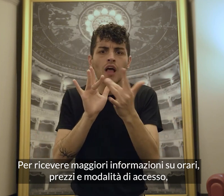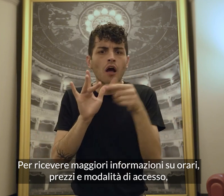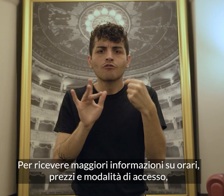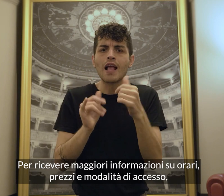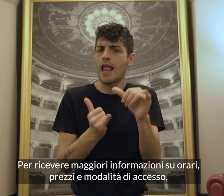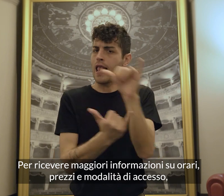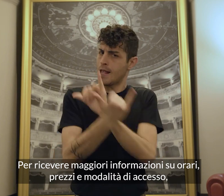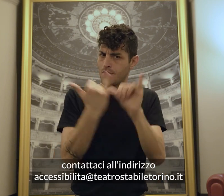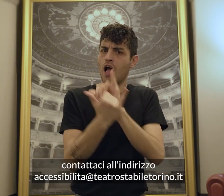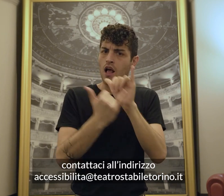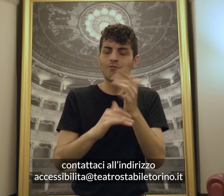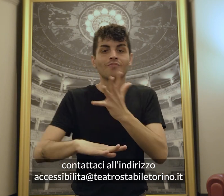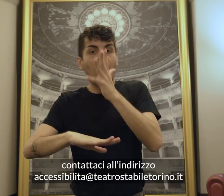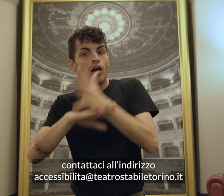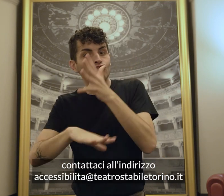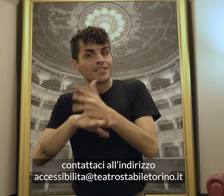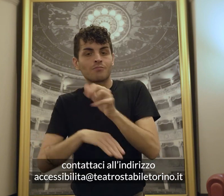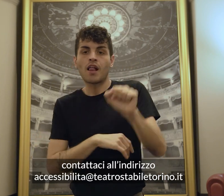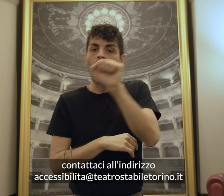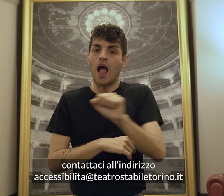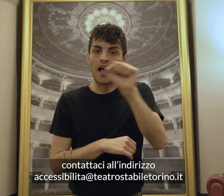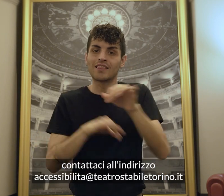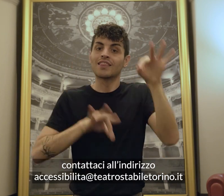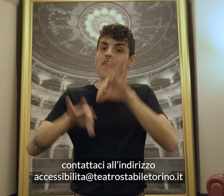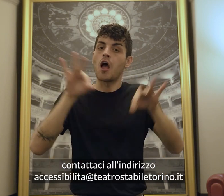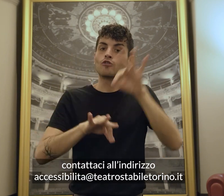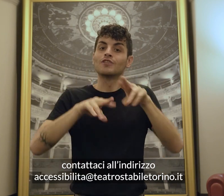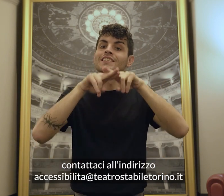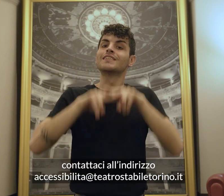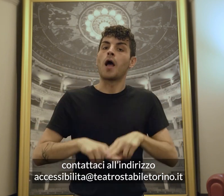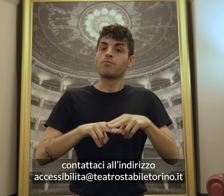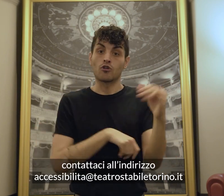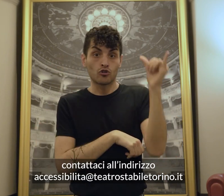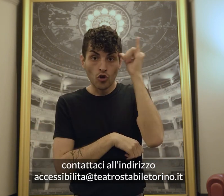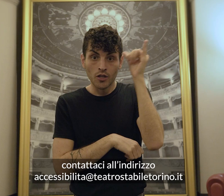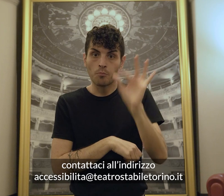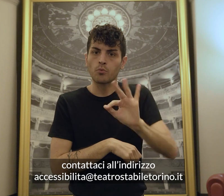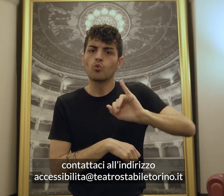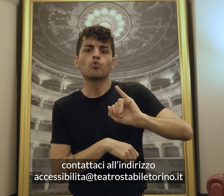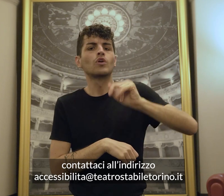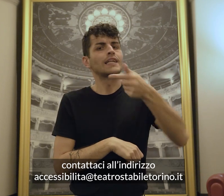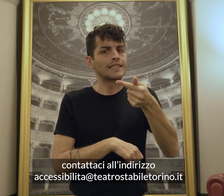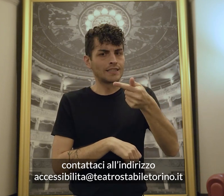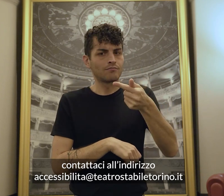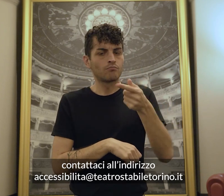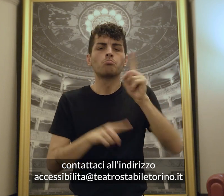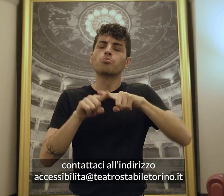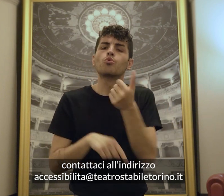contattaci all'indirizzo accessibilità-teatrostabile-torino.it